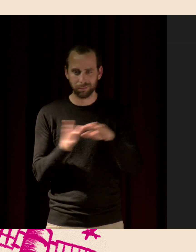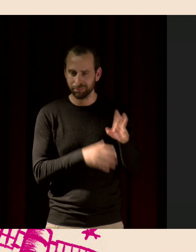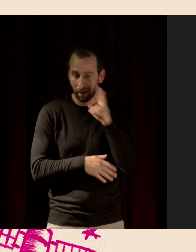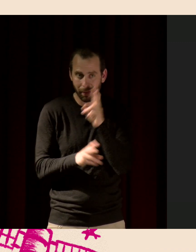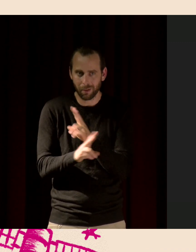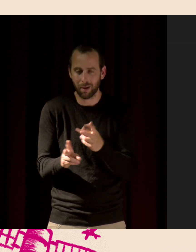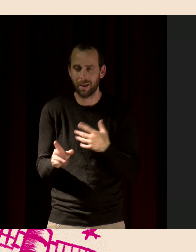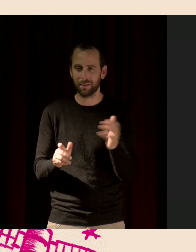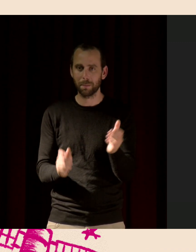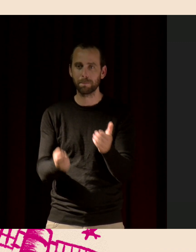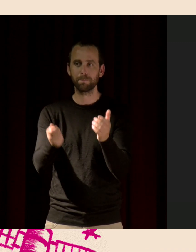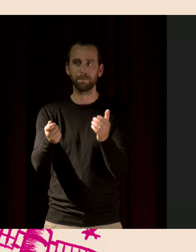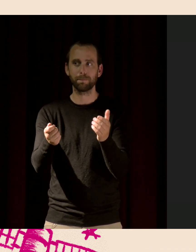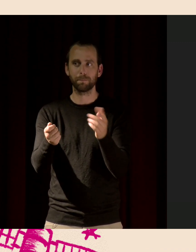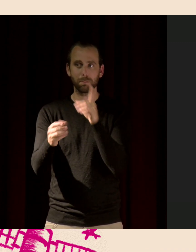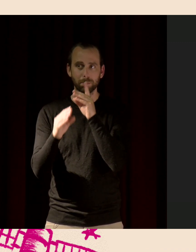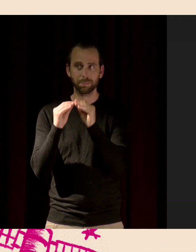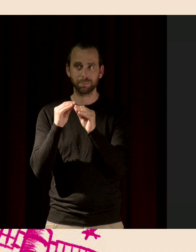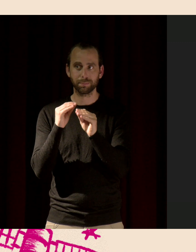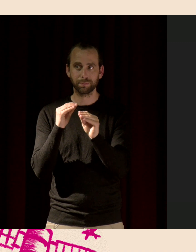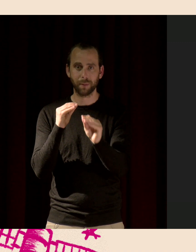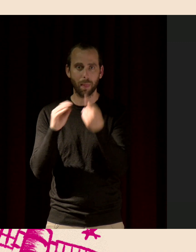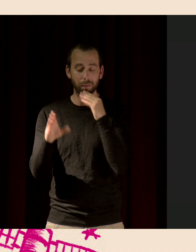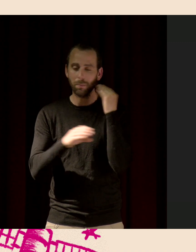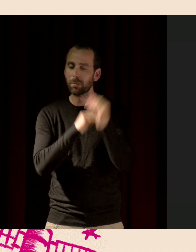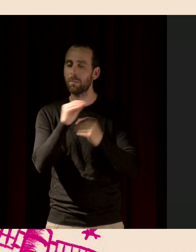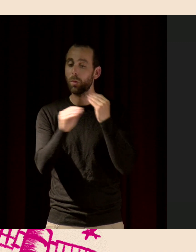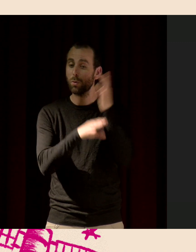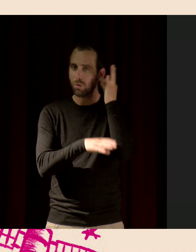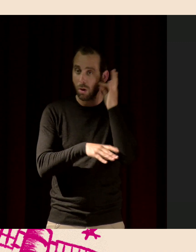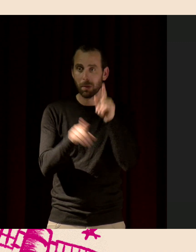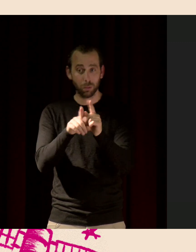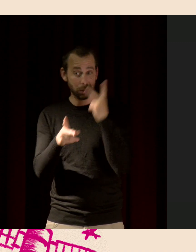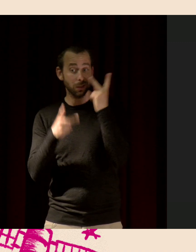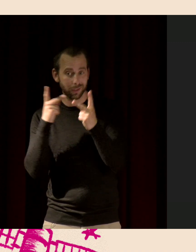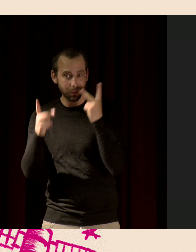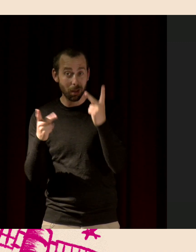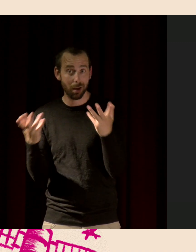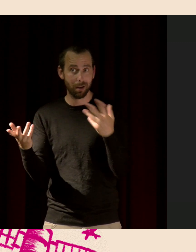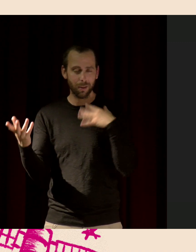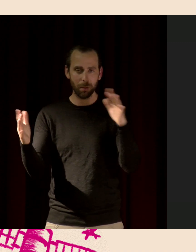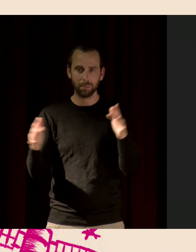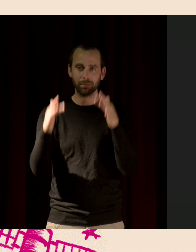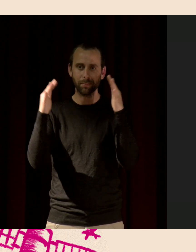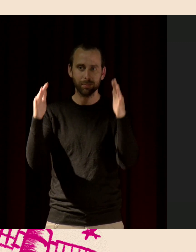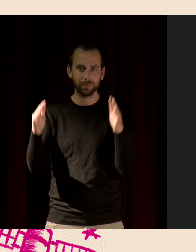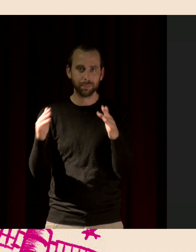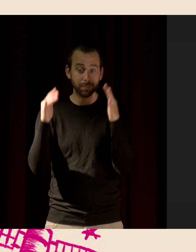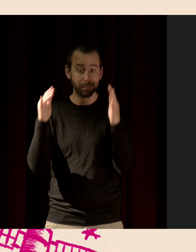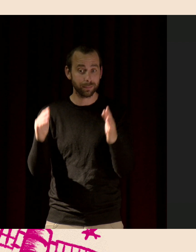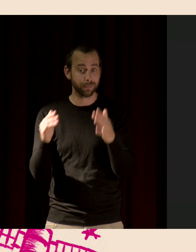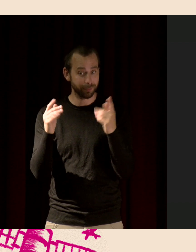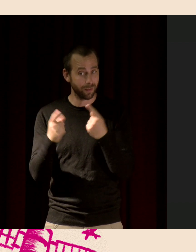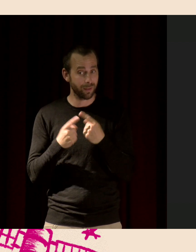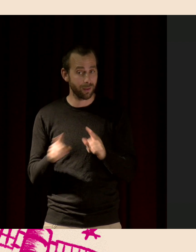de s'ouvrir à un monde sonore, mais aussi visuel, et de prendre le temps et de s'externaliser finalement et d'aller chercher